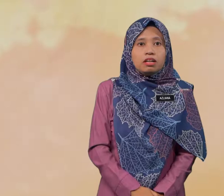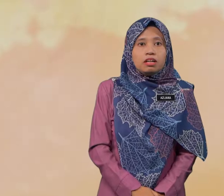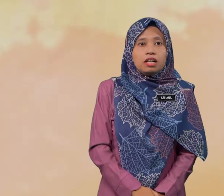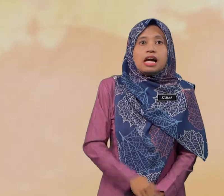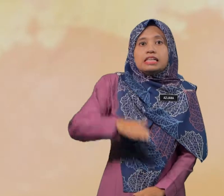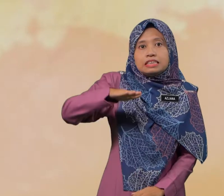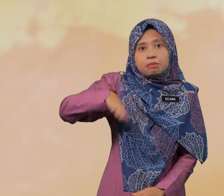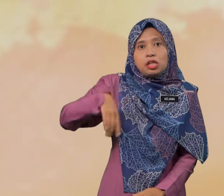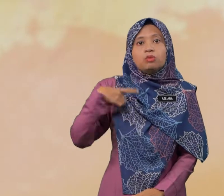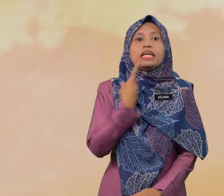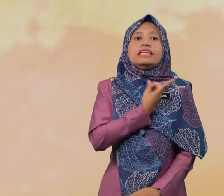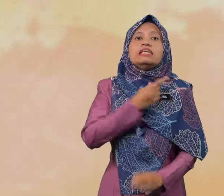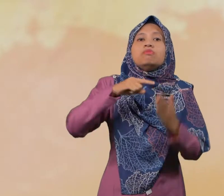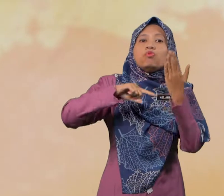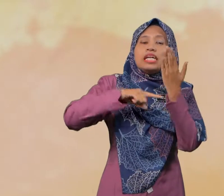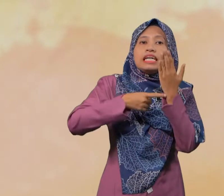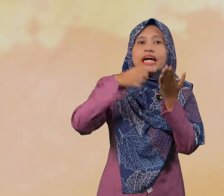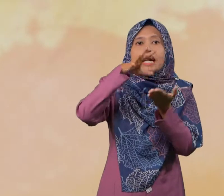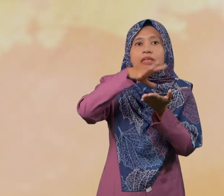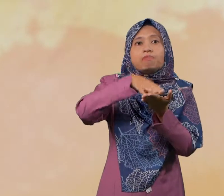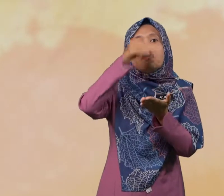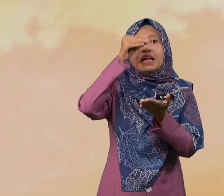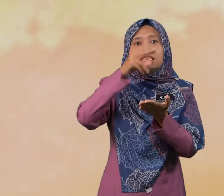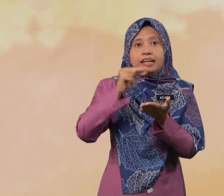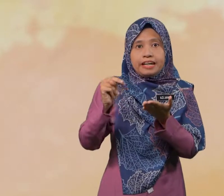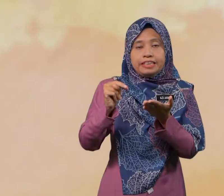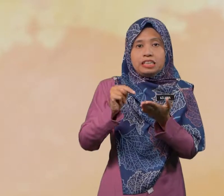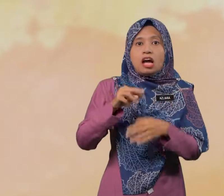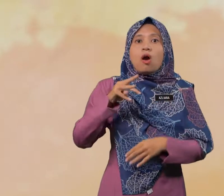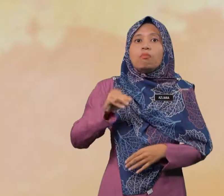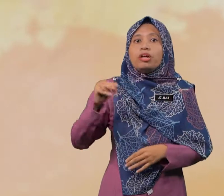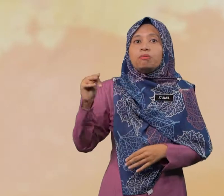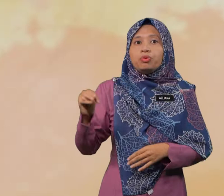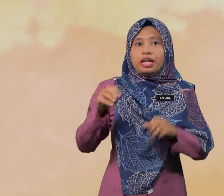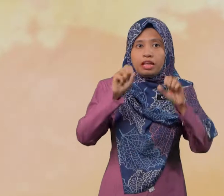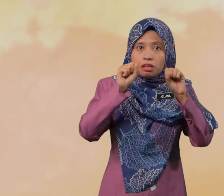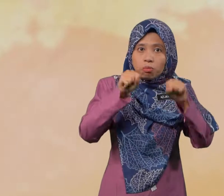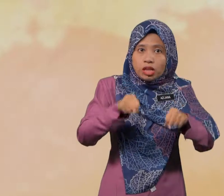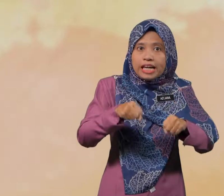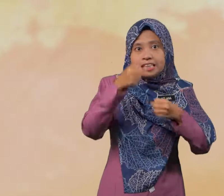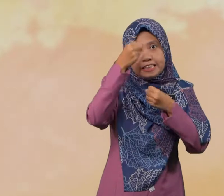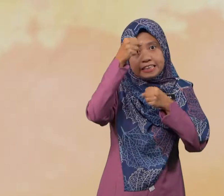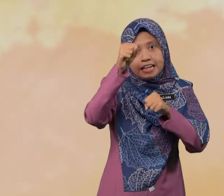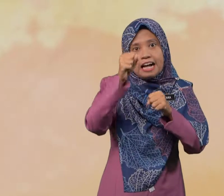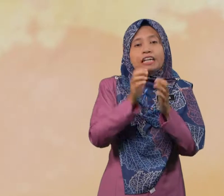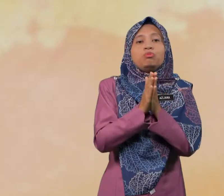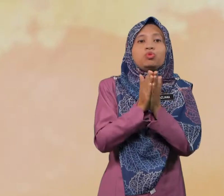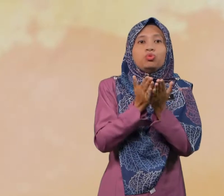Sebelum kita mulakan pembelajaran, murid-murid boleh sediakan buku